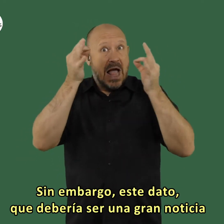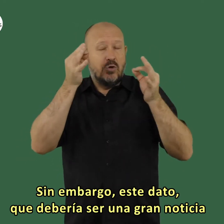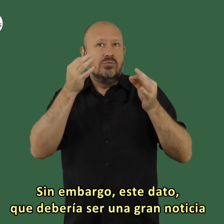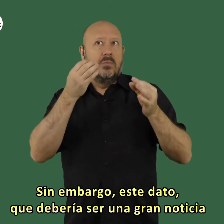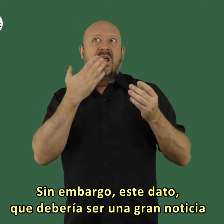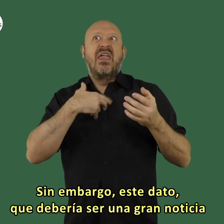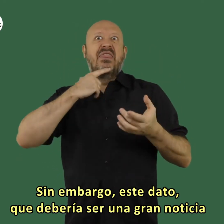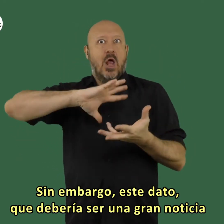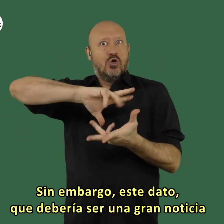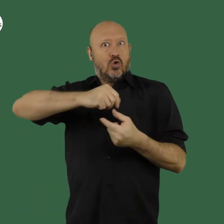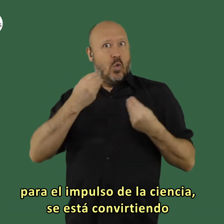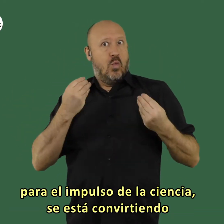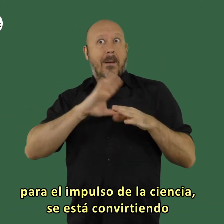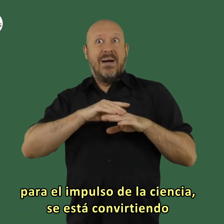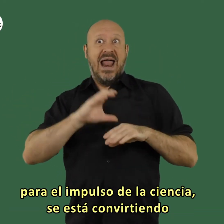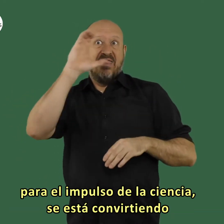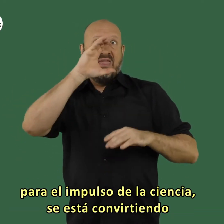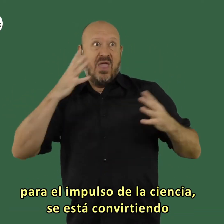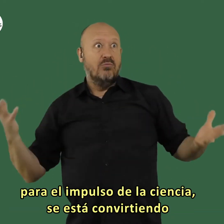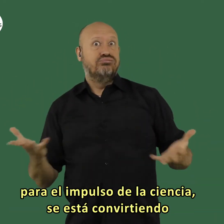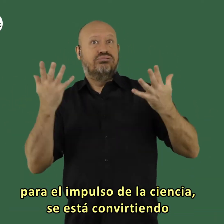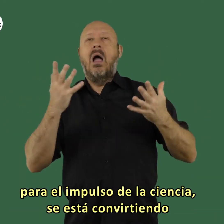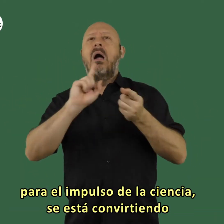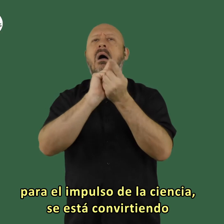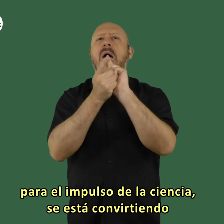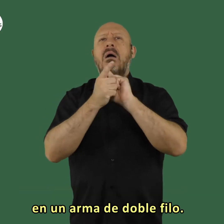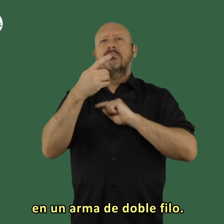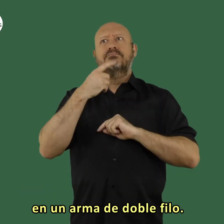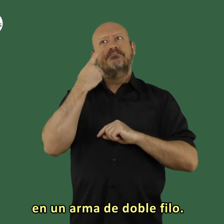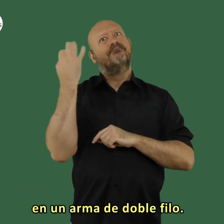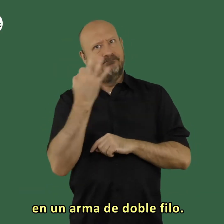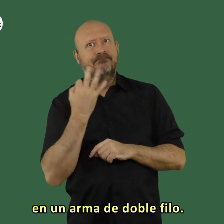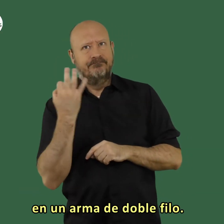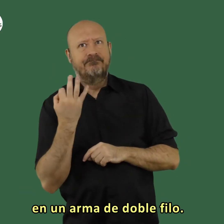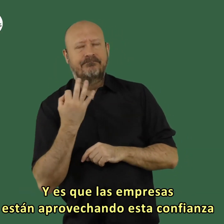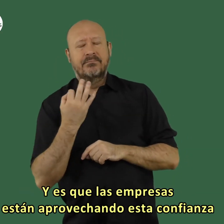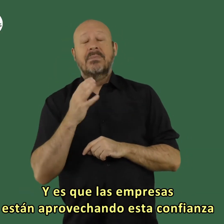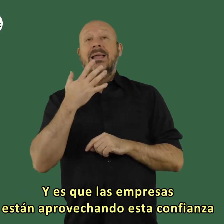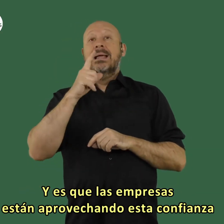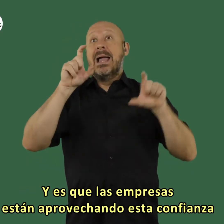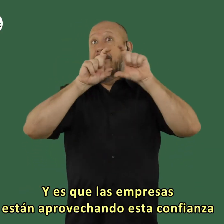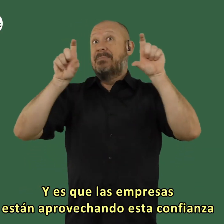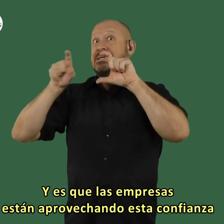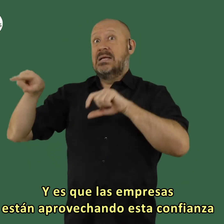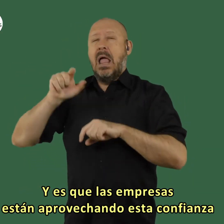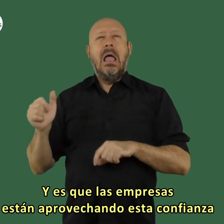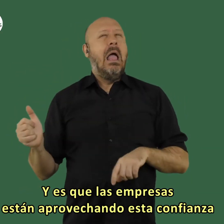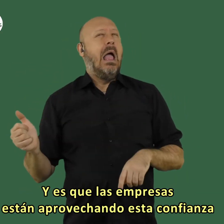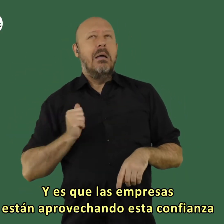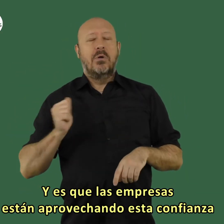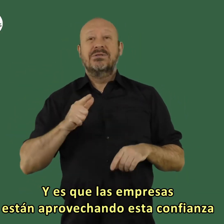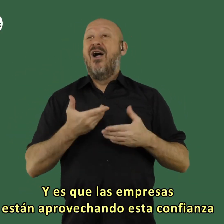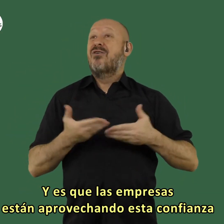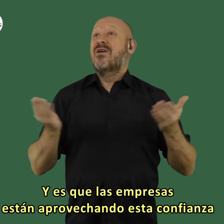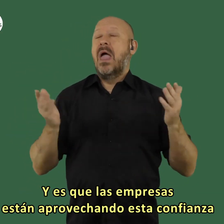este dato que debería ser una gran noticia para el impulso de la ciencia se está convirtiendo en un arma de doble filo y es que las empresas